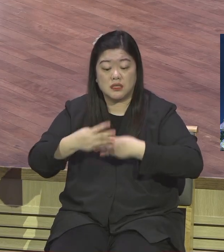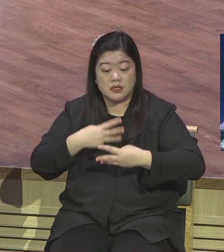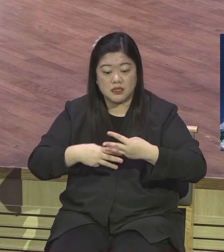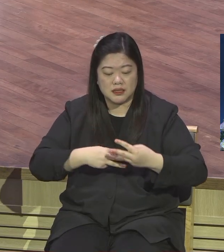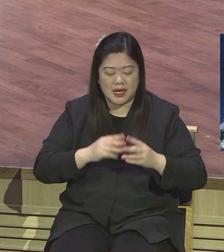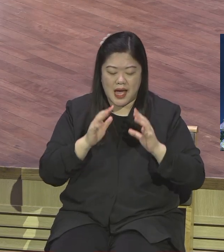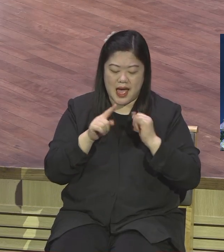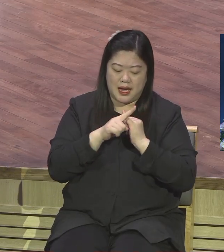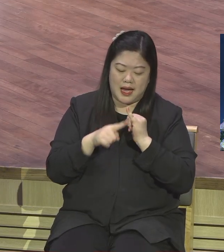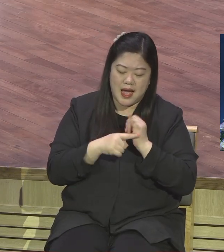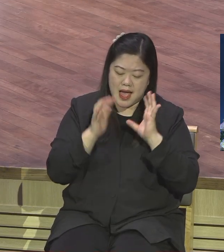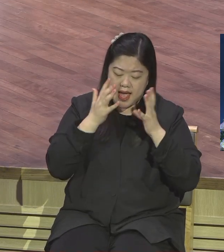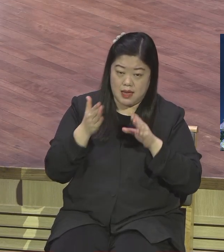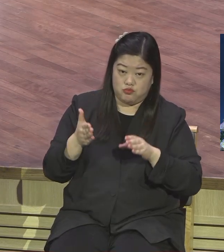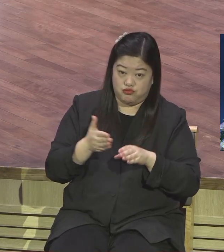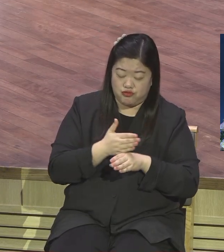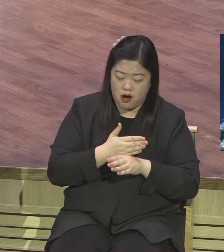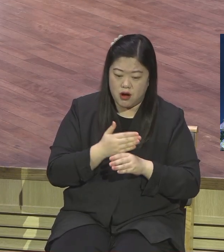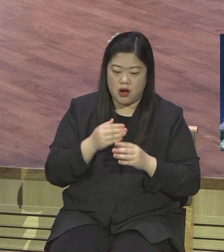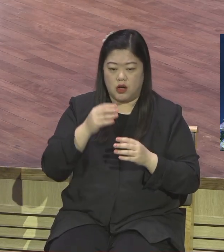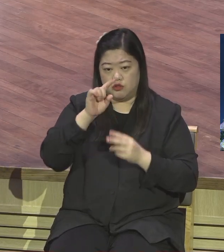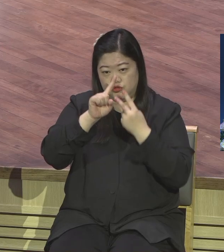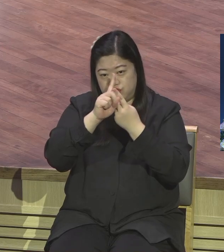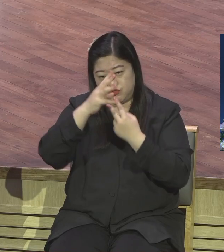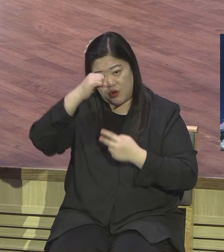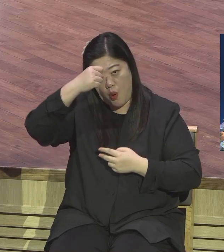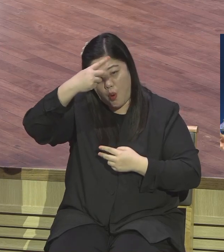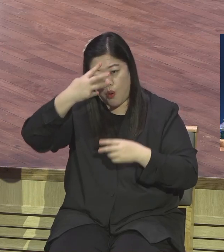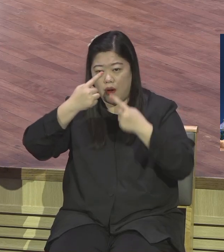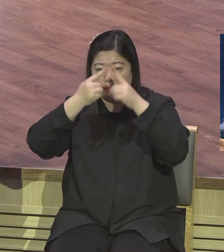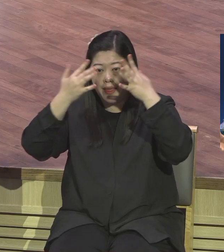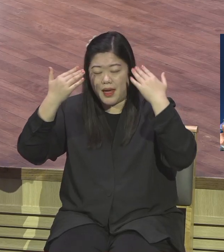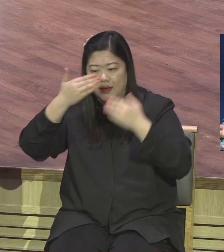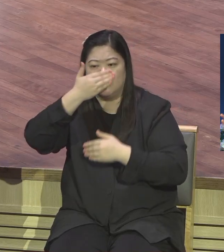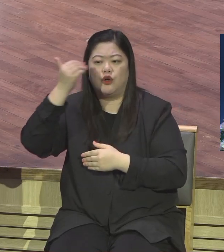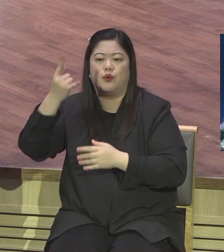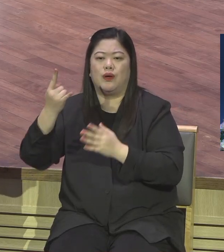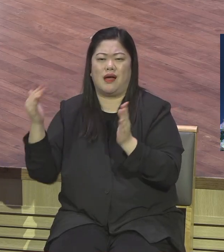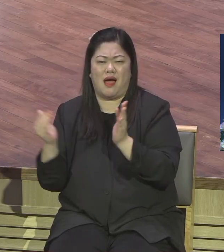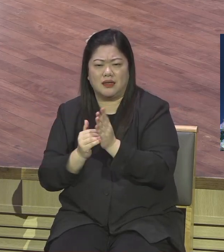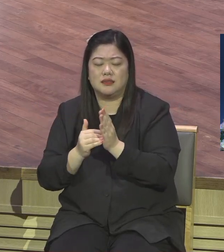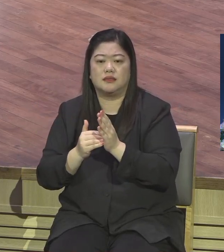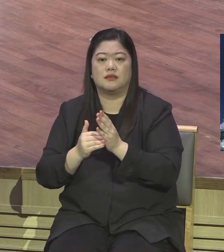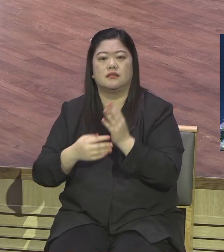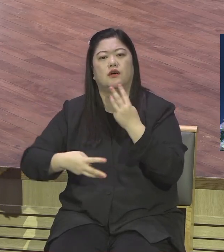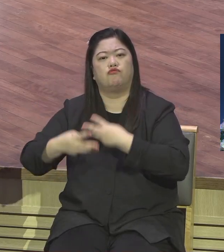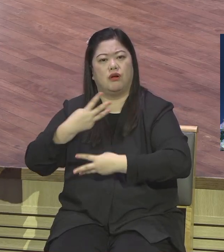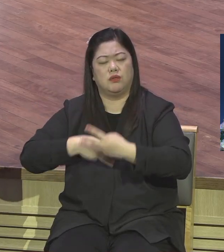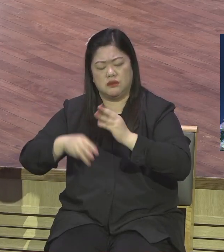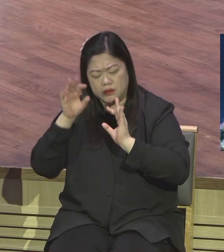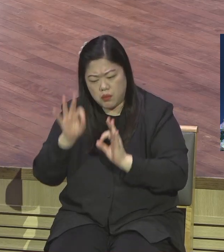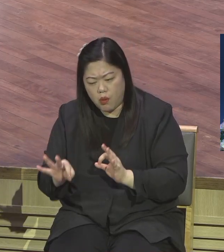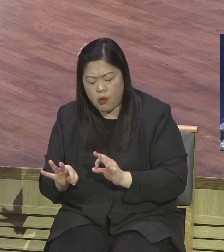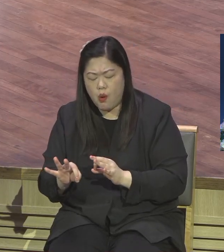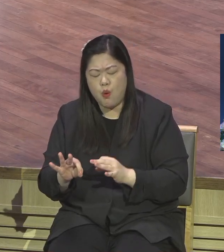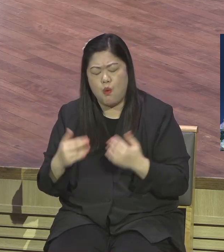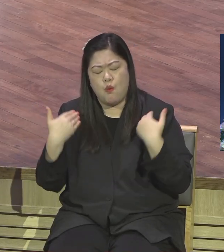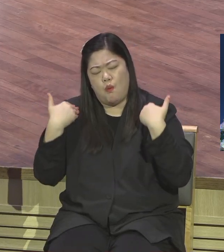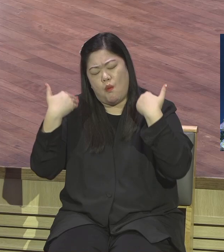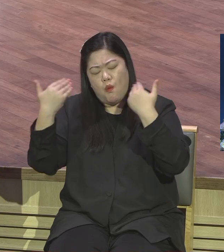대학부 우리 고등부 중등부 밑에서 자란 애들 이건 못 말립니다 지금 우리가 이사장